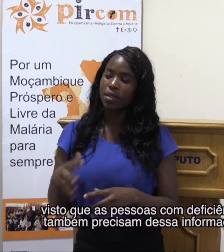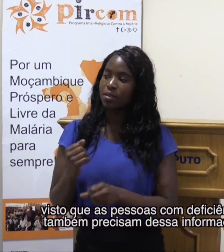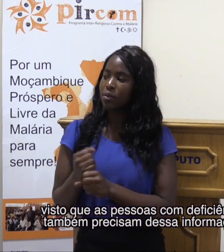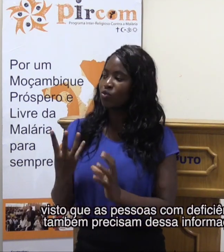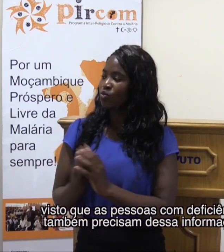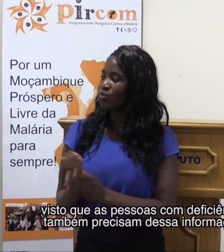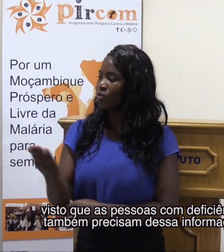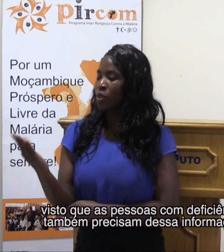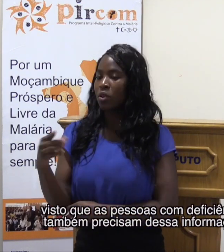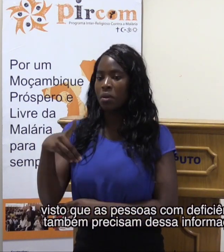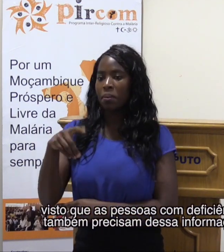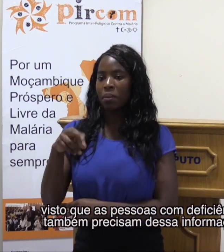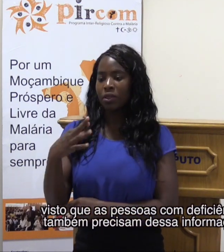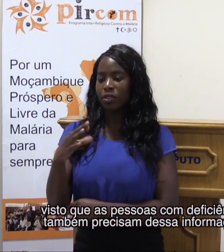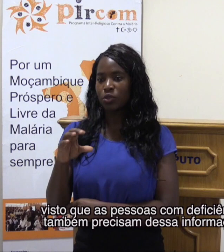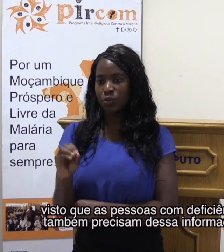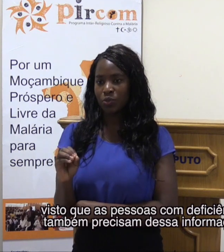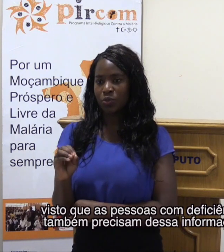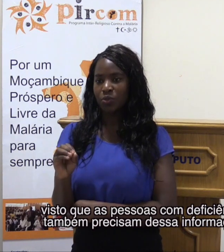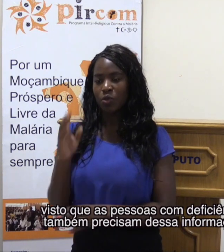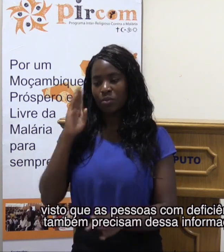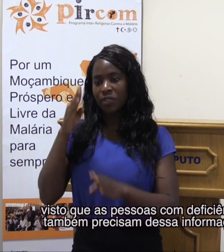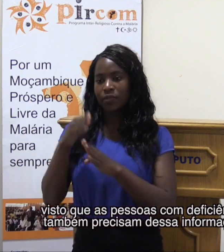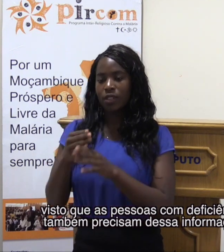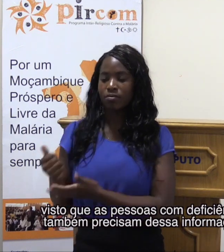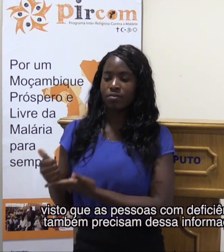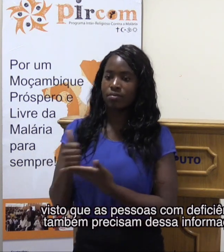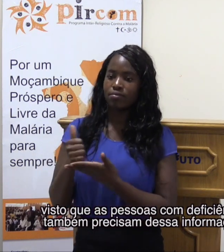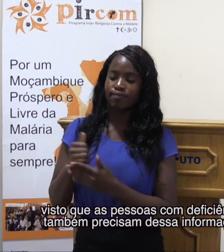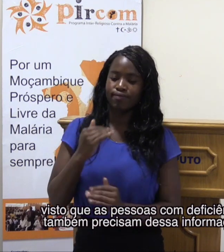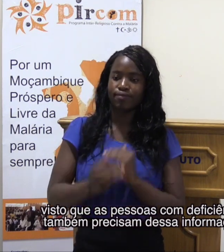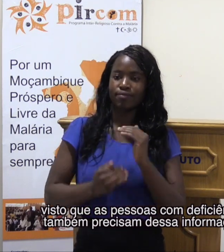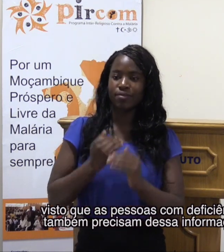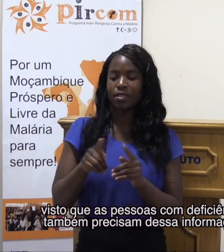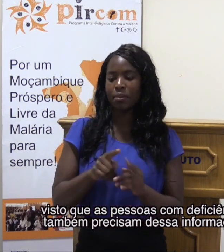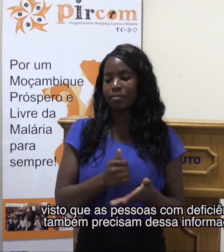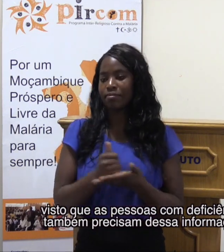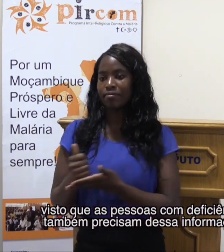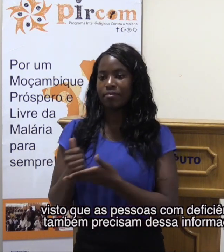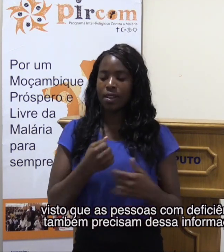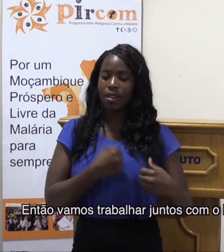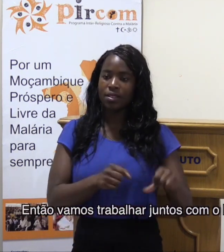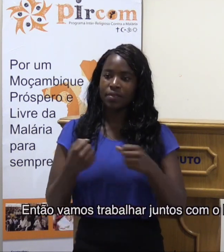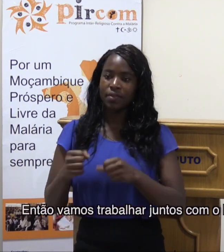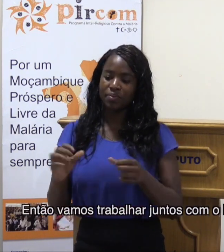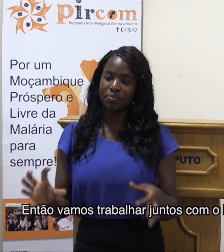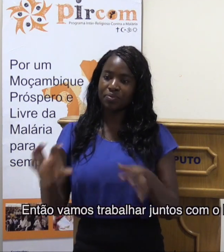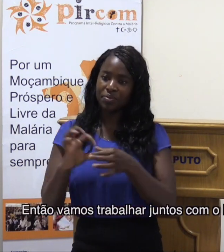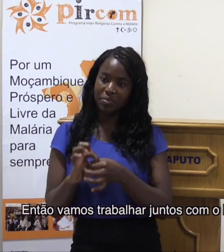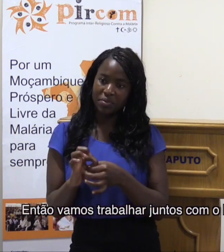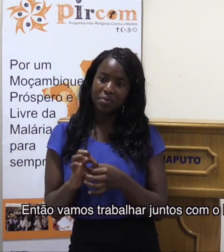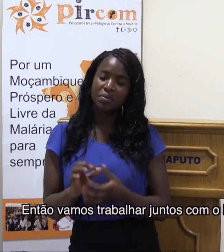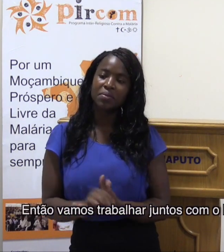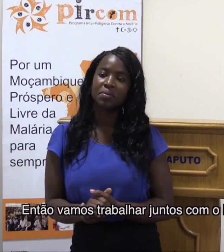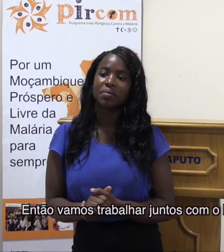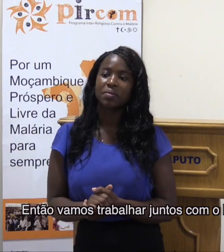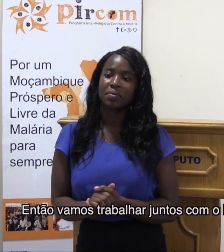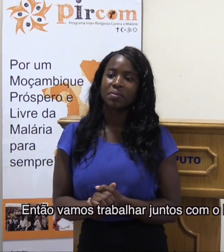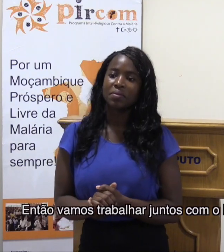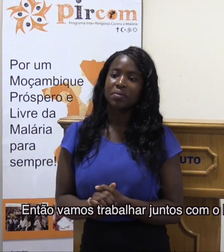as pessoas com ciência também precisam dessa informação. Então, junto com a Pircom, vamos trabalhar.